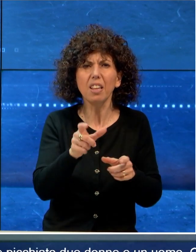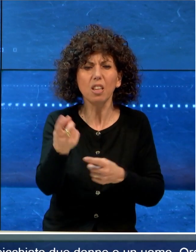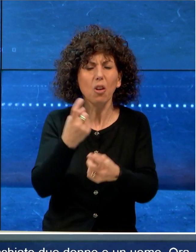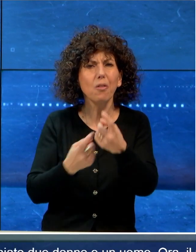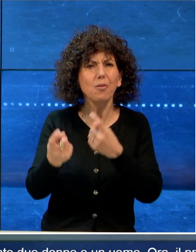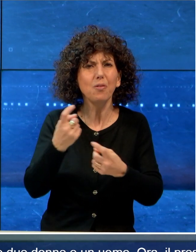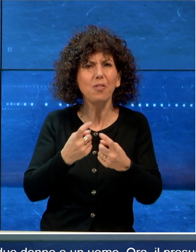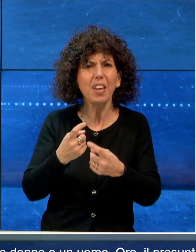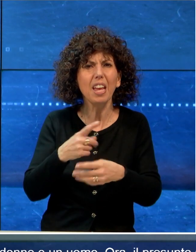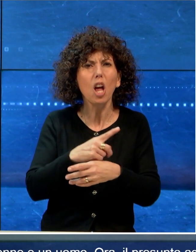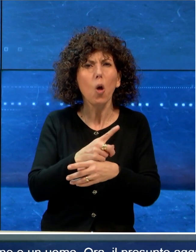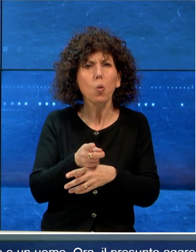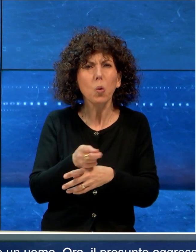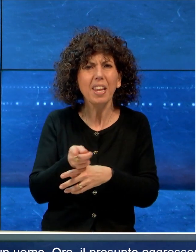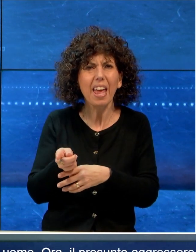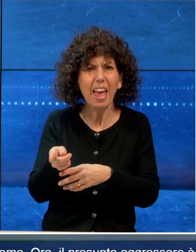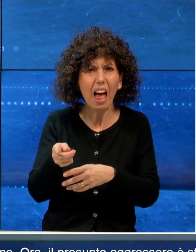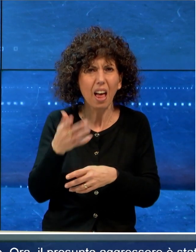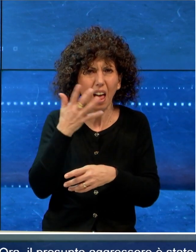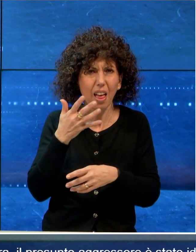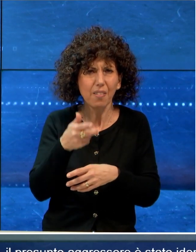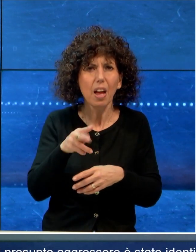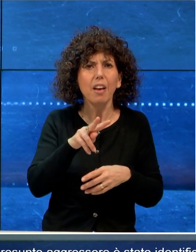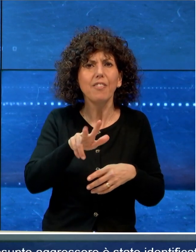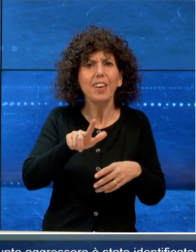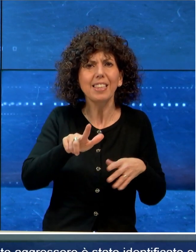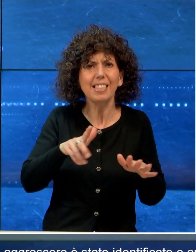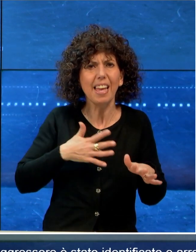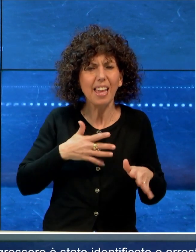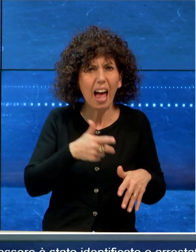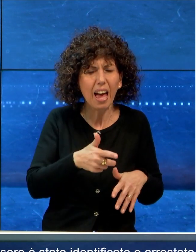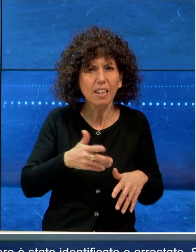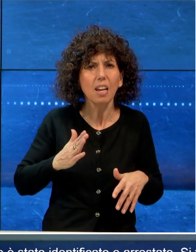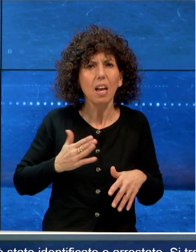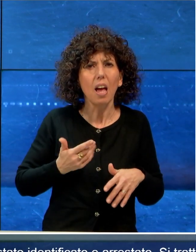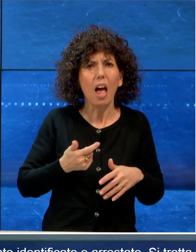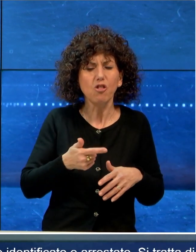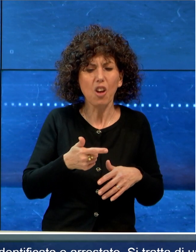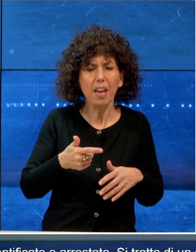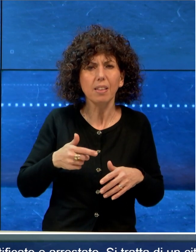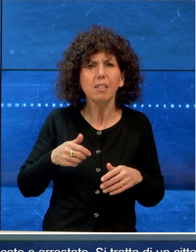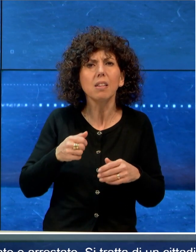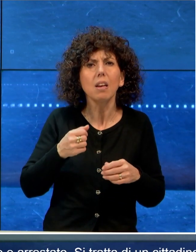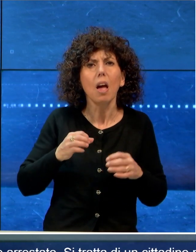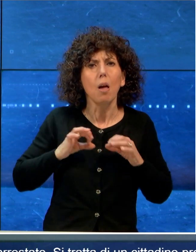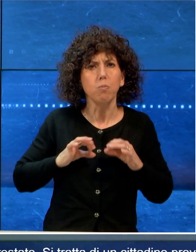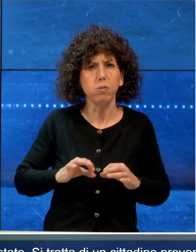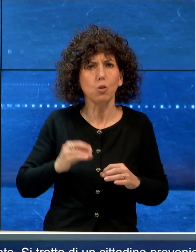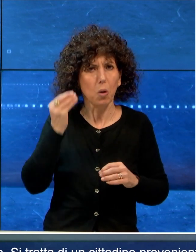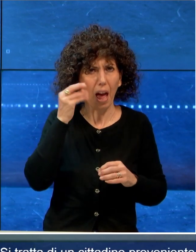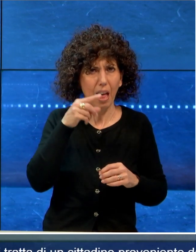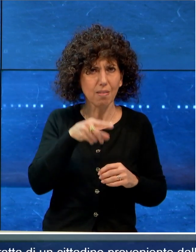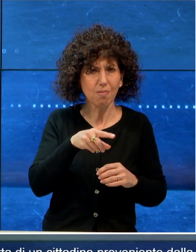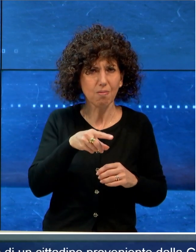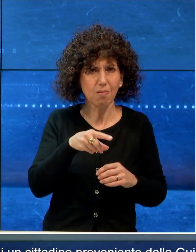proveniente dalla Guinea di 27 anni che gli agenti delle volanti dell'acquistura di